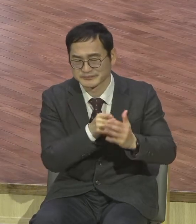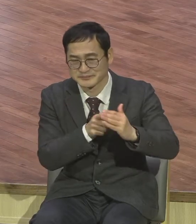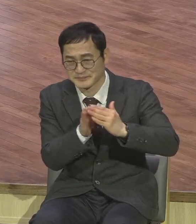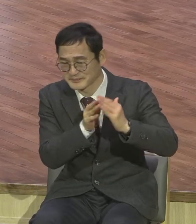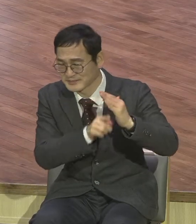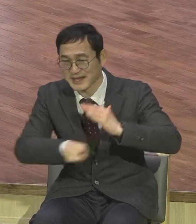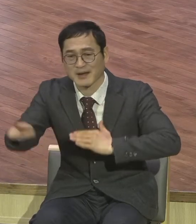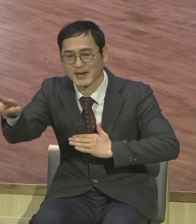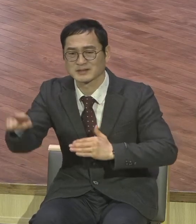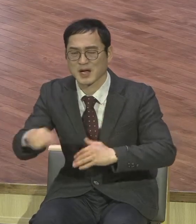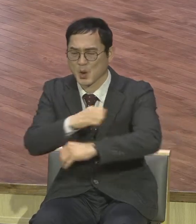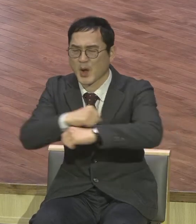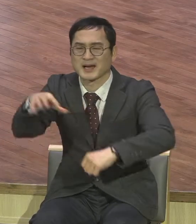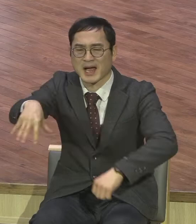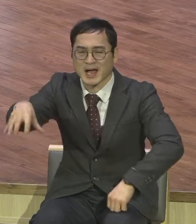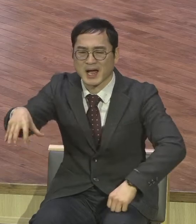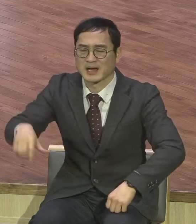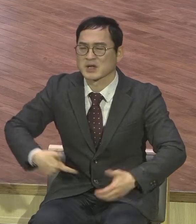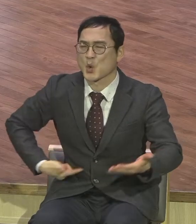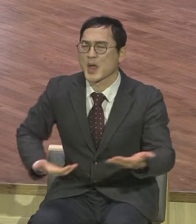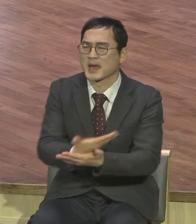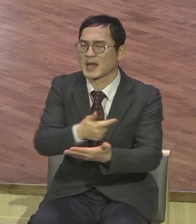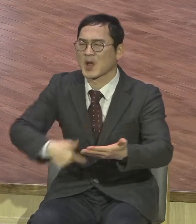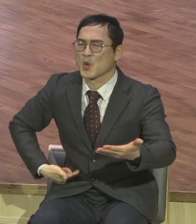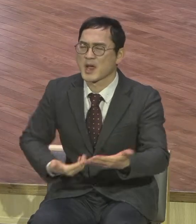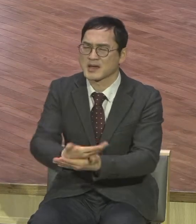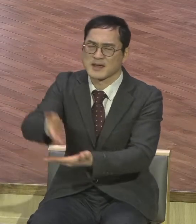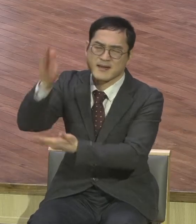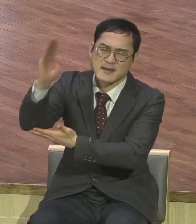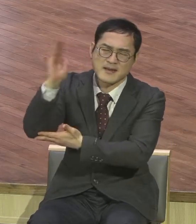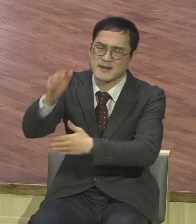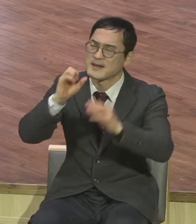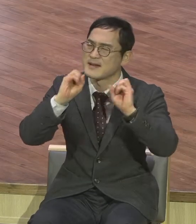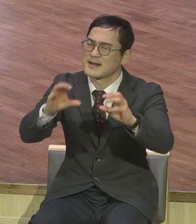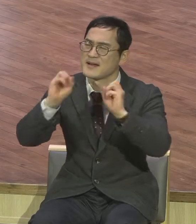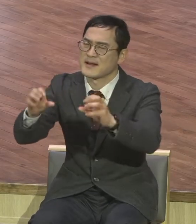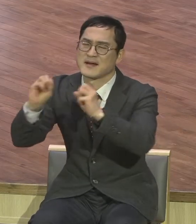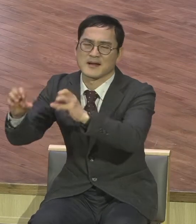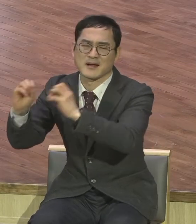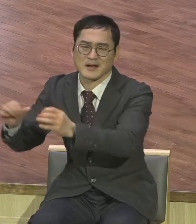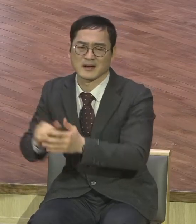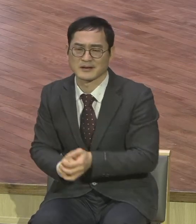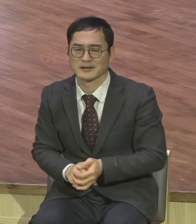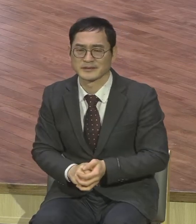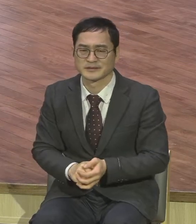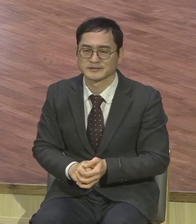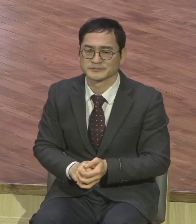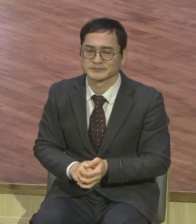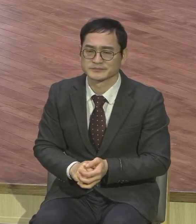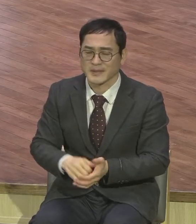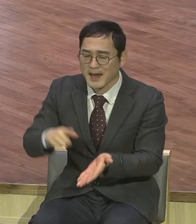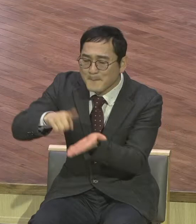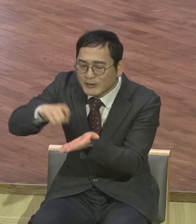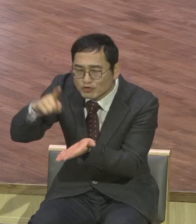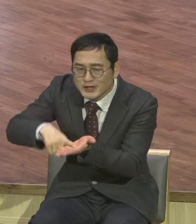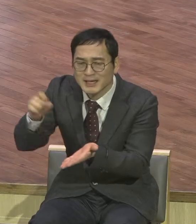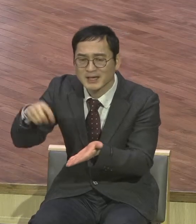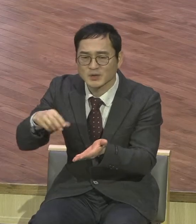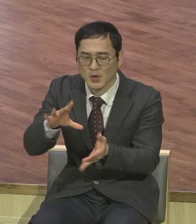회개하라고 외치기 시작했습니다. 하나님 나라가 가까이 왔다 하나님 나라가 가까이 왔다 회개하라